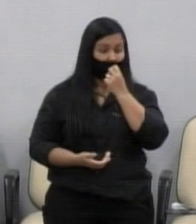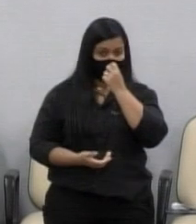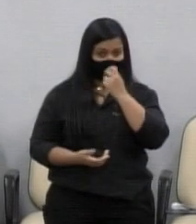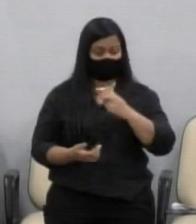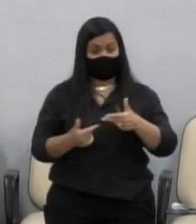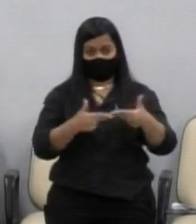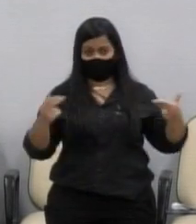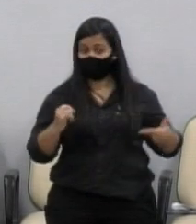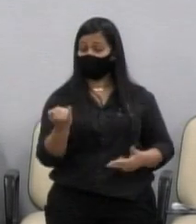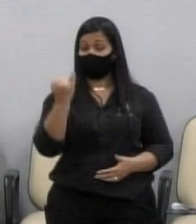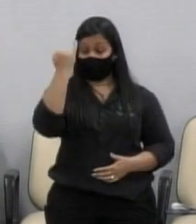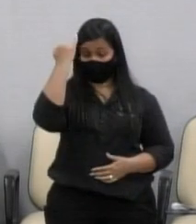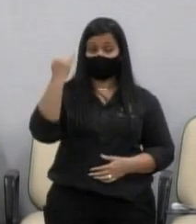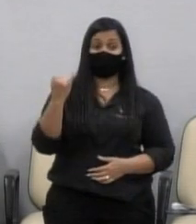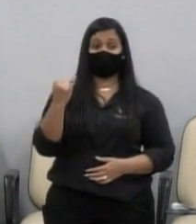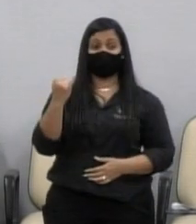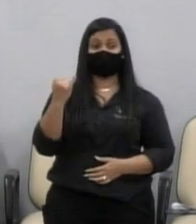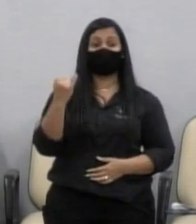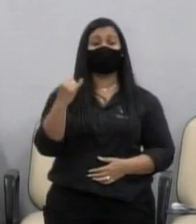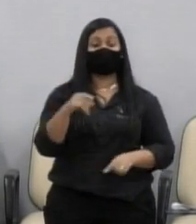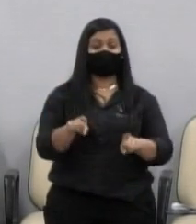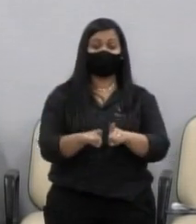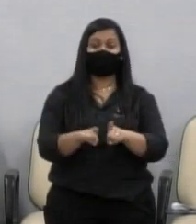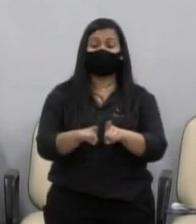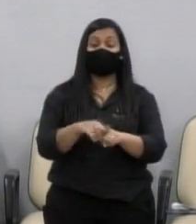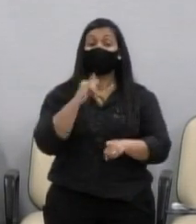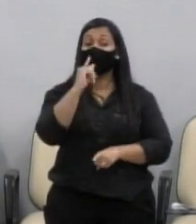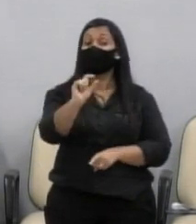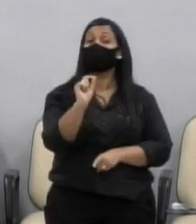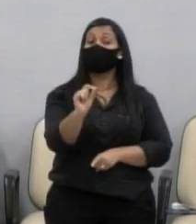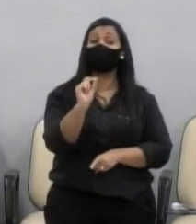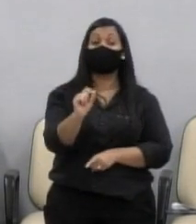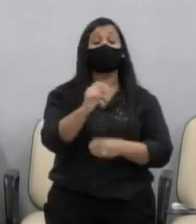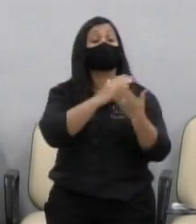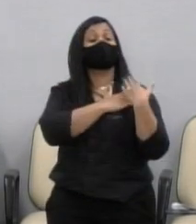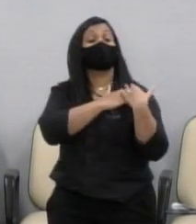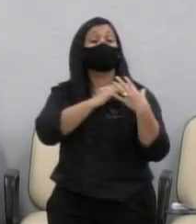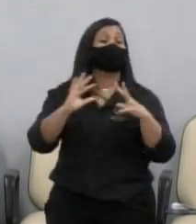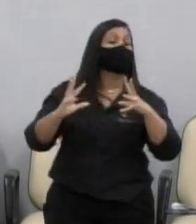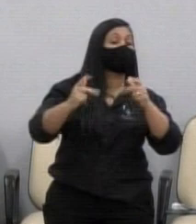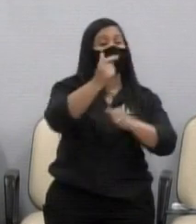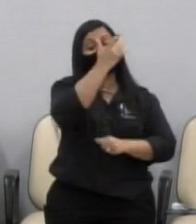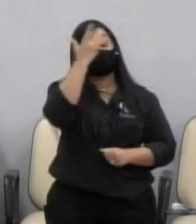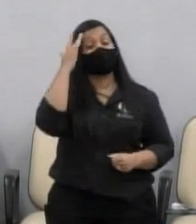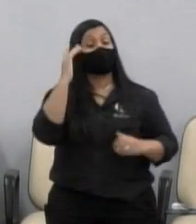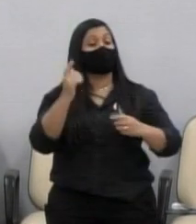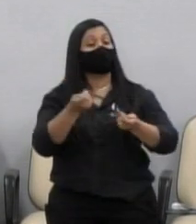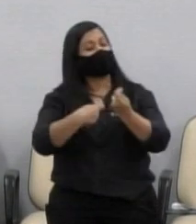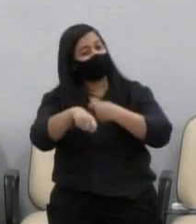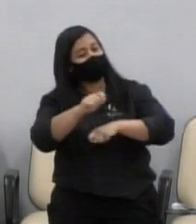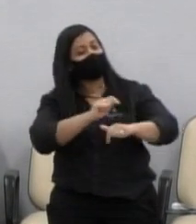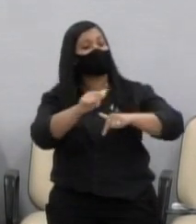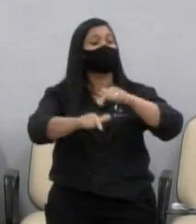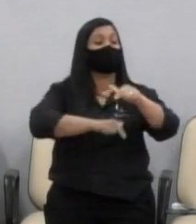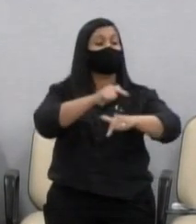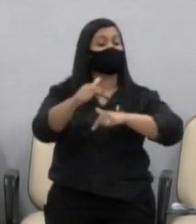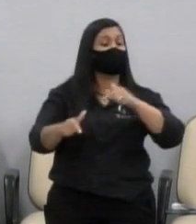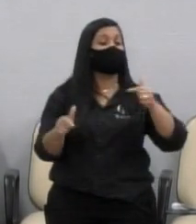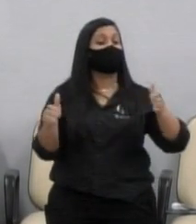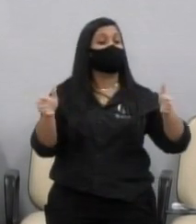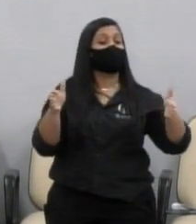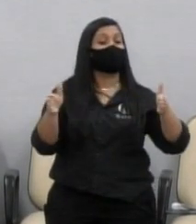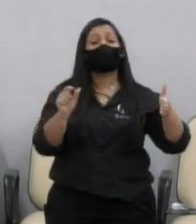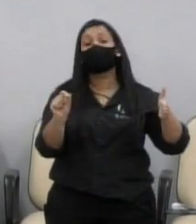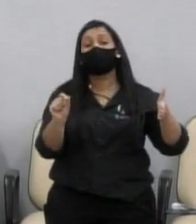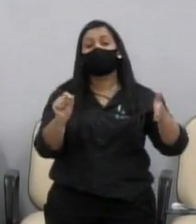importância e reitero meu compromisso também para com os comerciantes que trabalham aí durante a